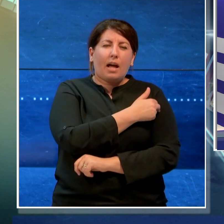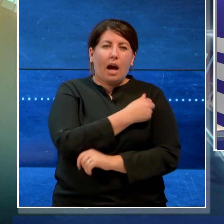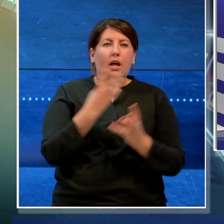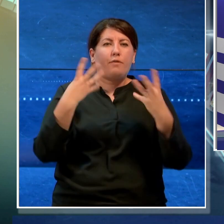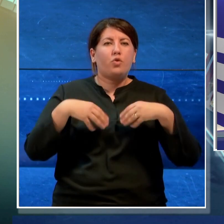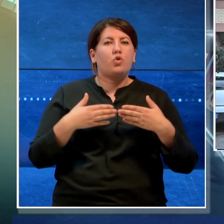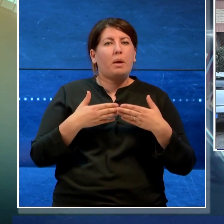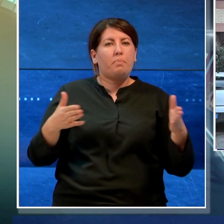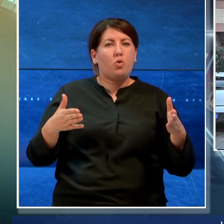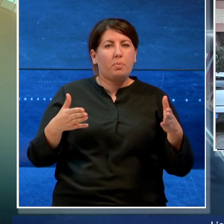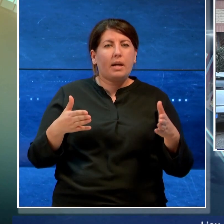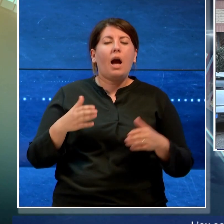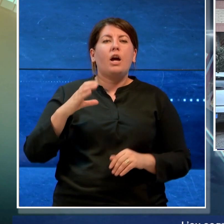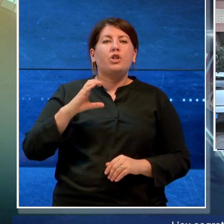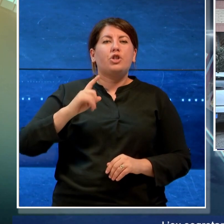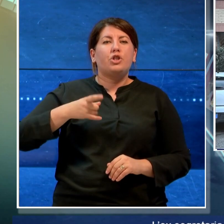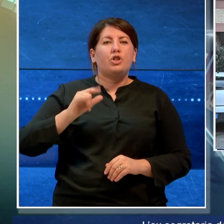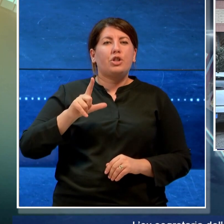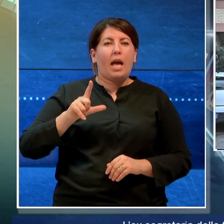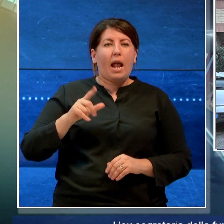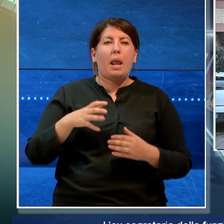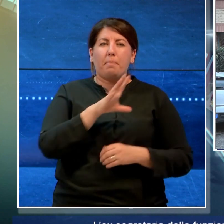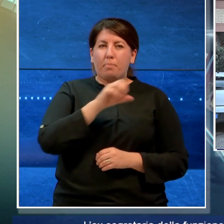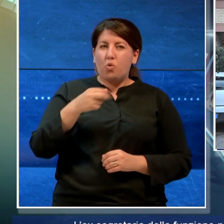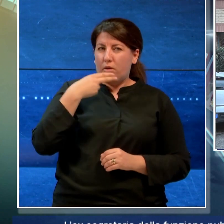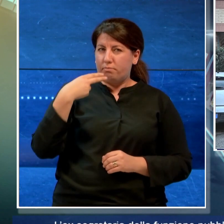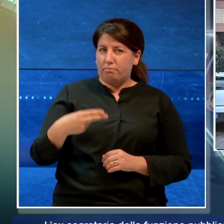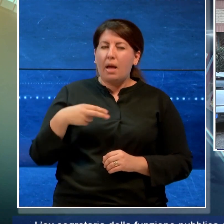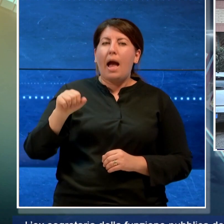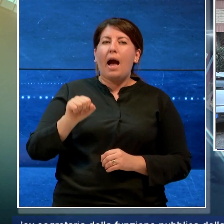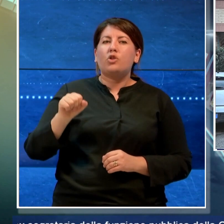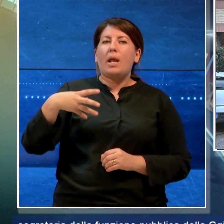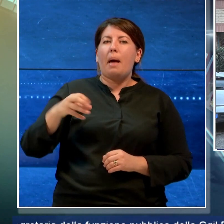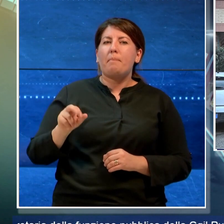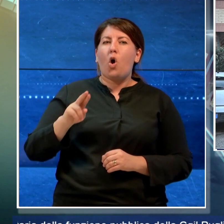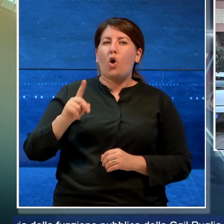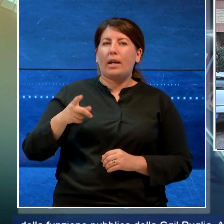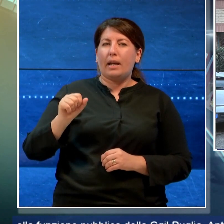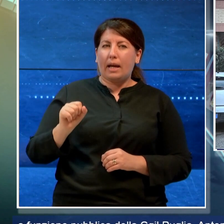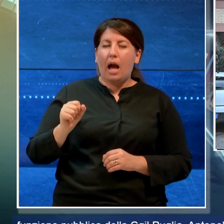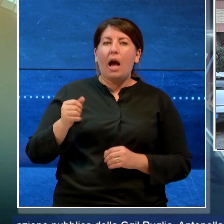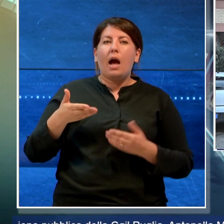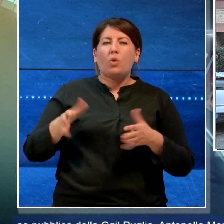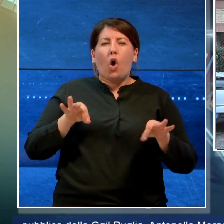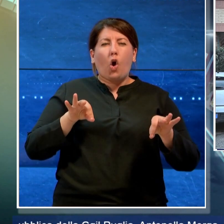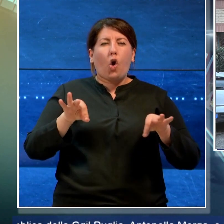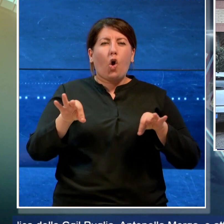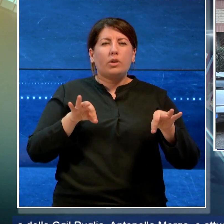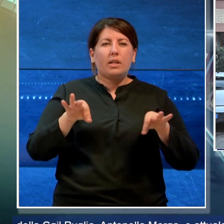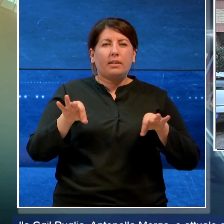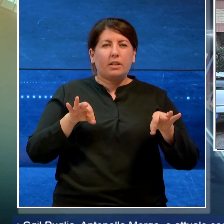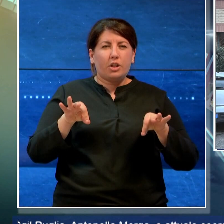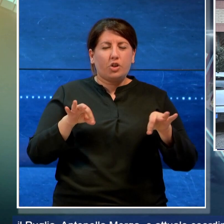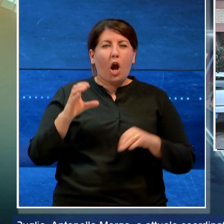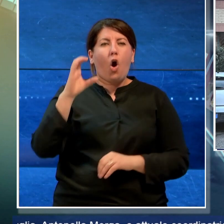pubblica della CGL Puglia Antonella Morga e attuale coordinatrice dell